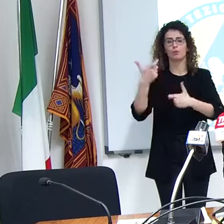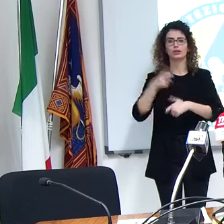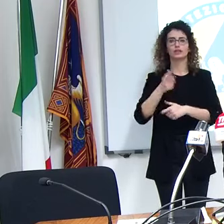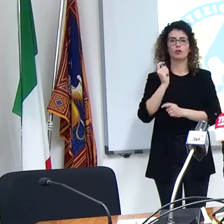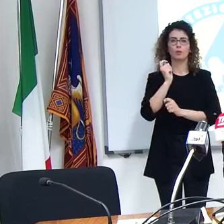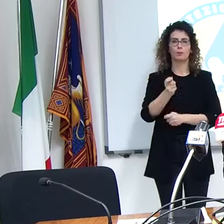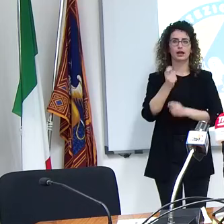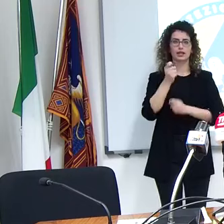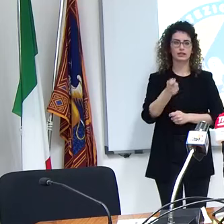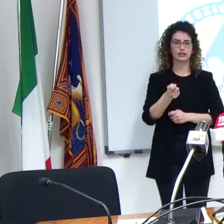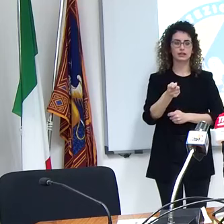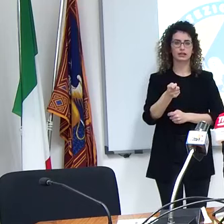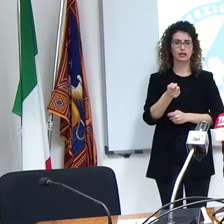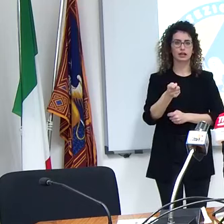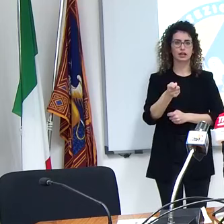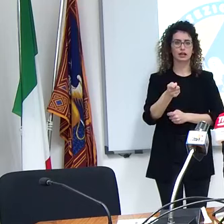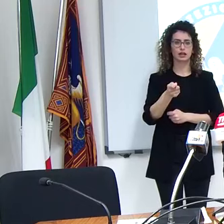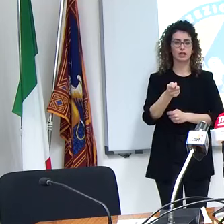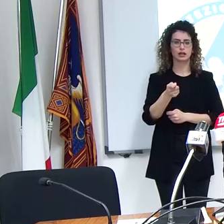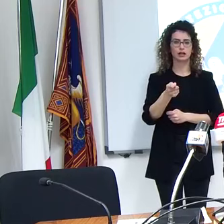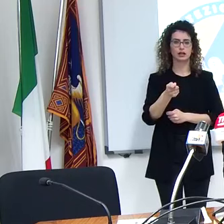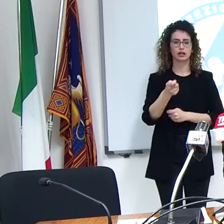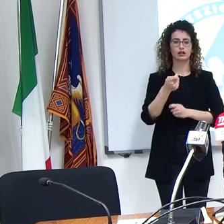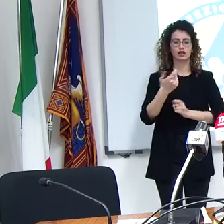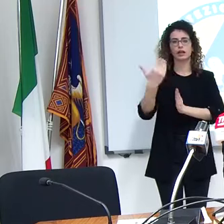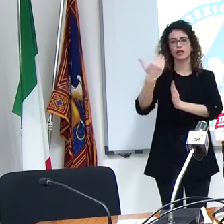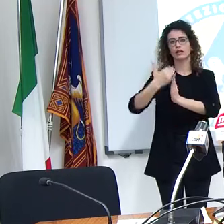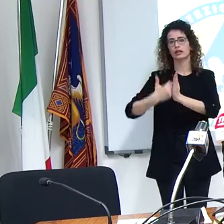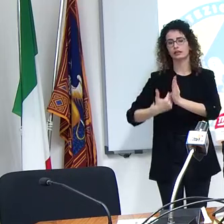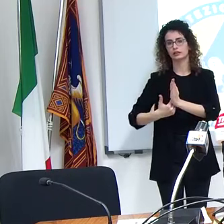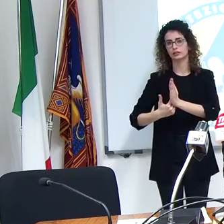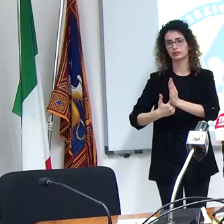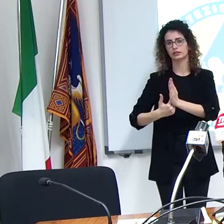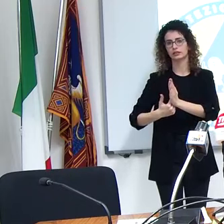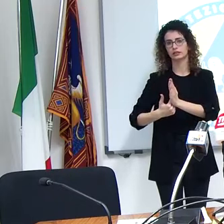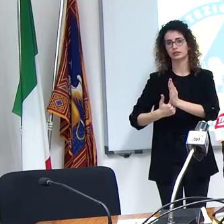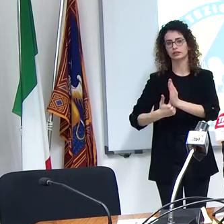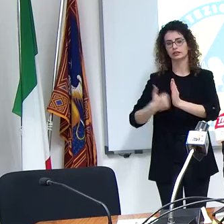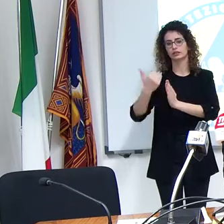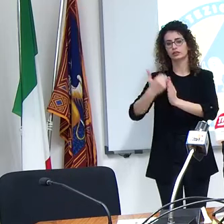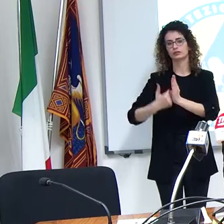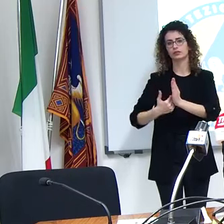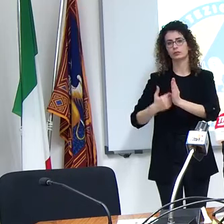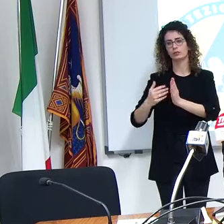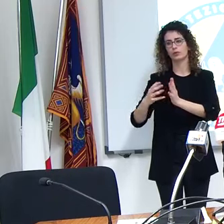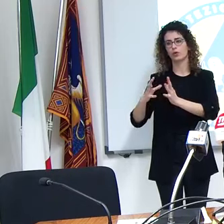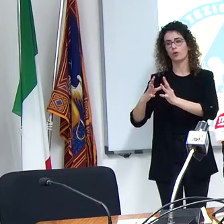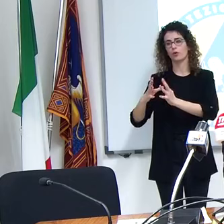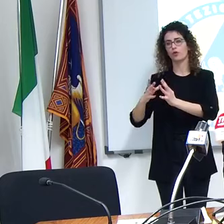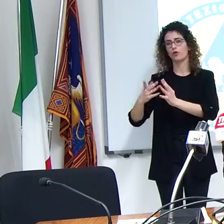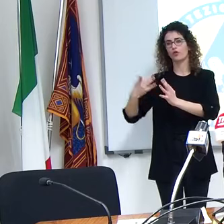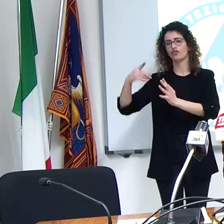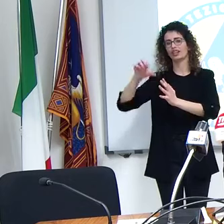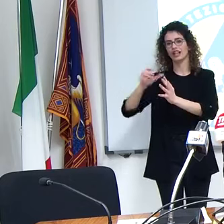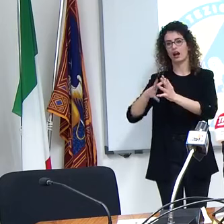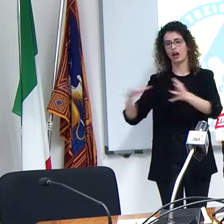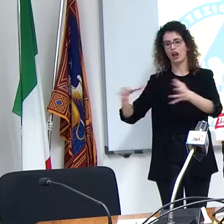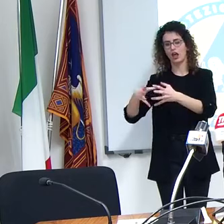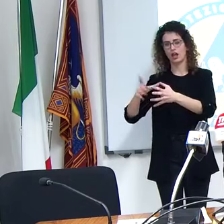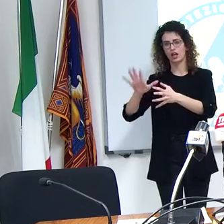è oggetto di disciplina a livello federale e quindi è considerata